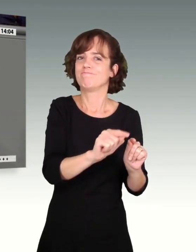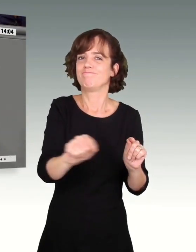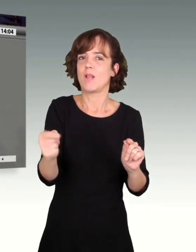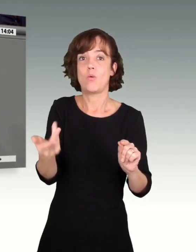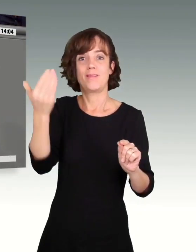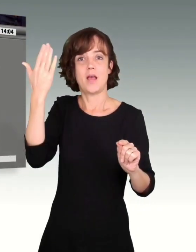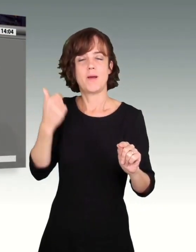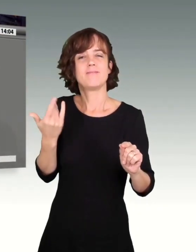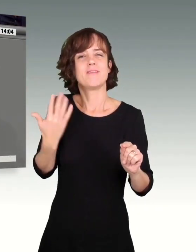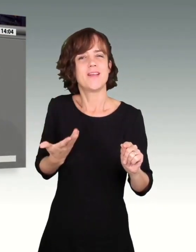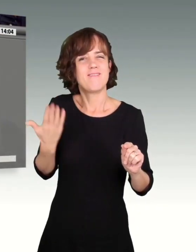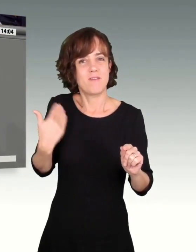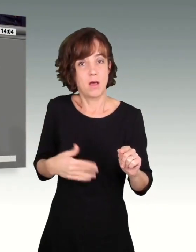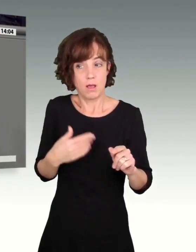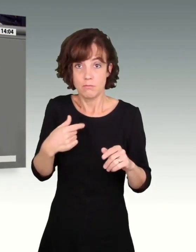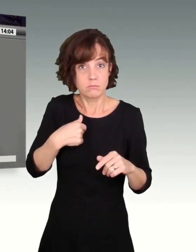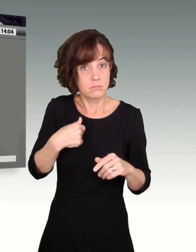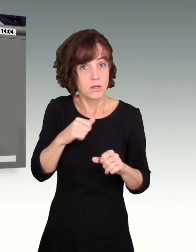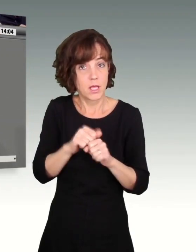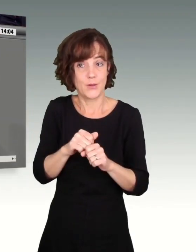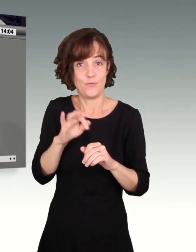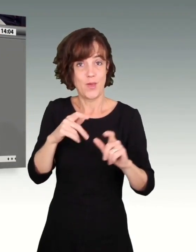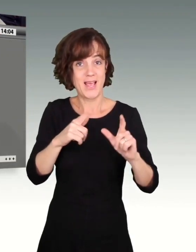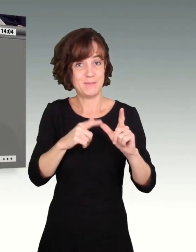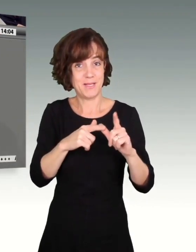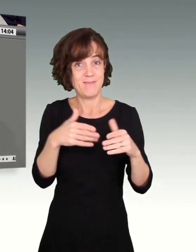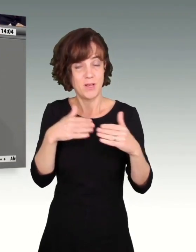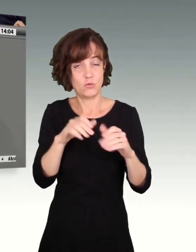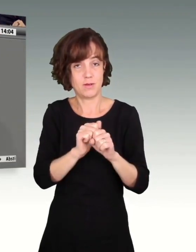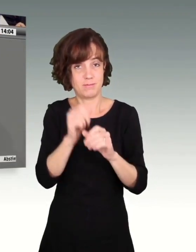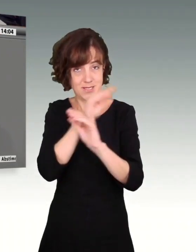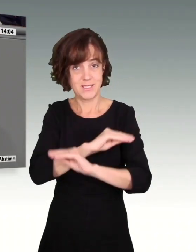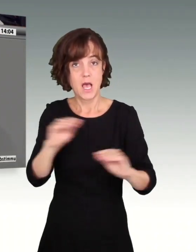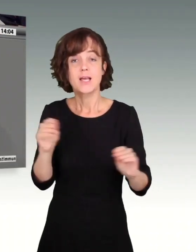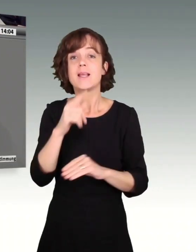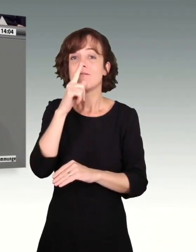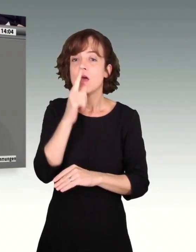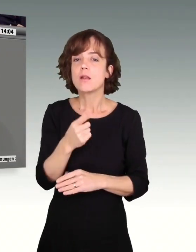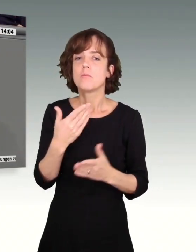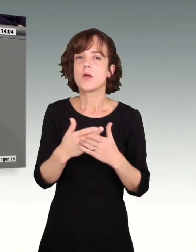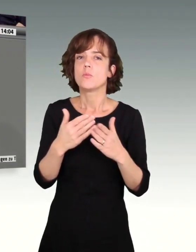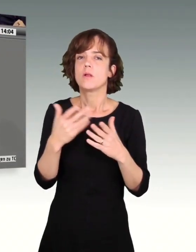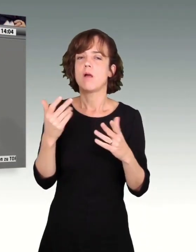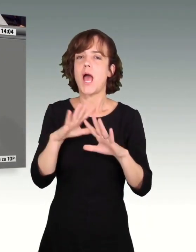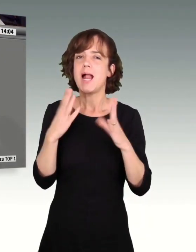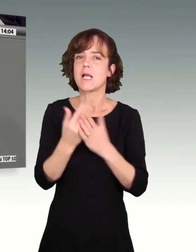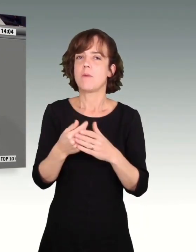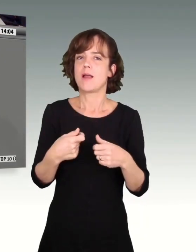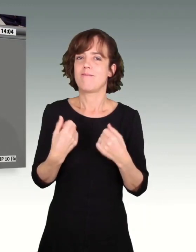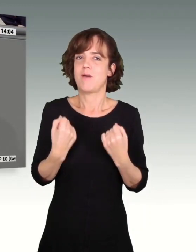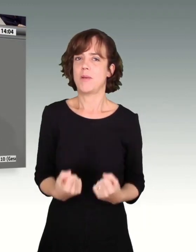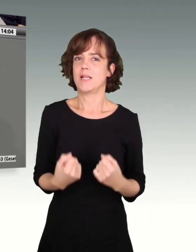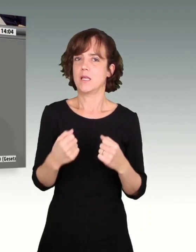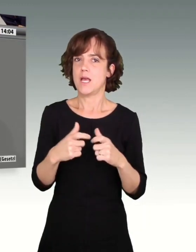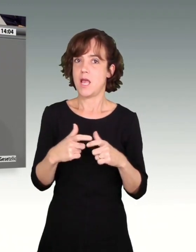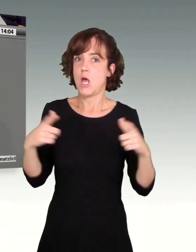damals gegeben hat. Also ich kann Ihnen jedenfalls für die SPD-Fraktion sagen, wenn Sie für Ausweitung von Allgemeinverbindlichkeit sind,